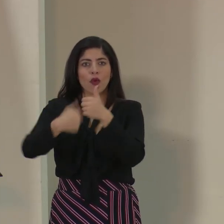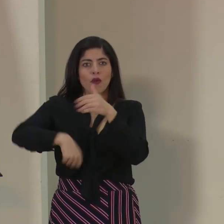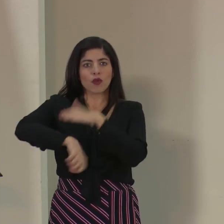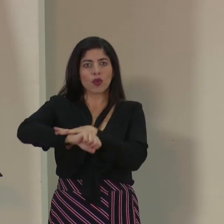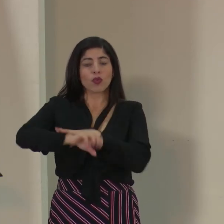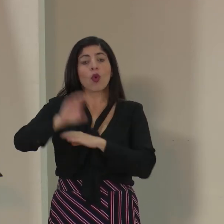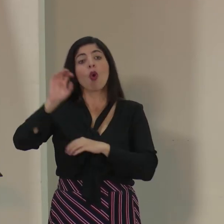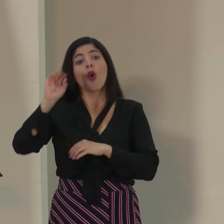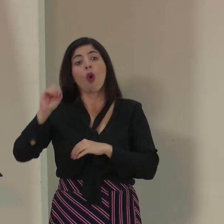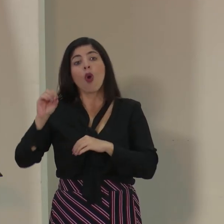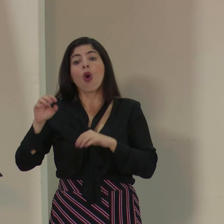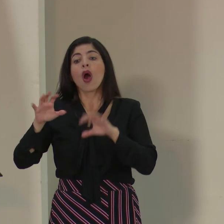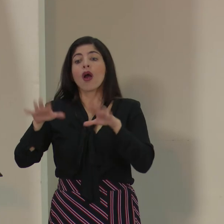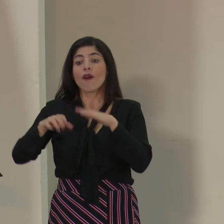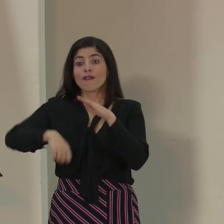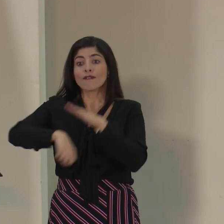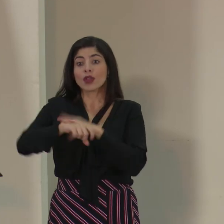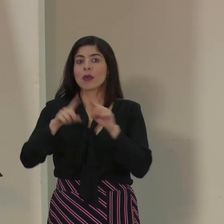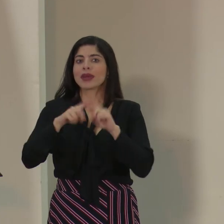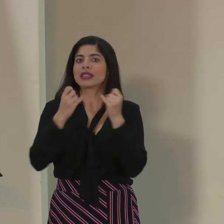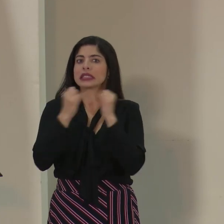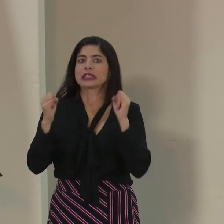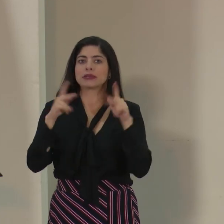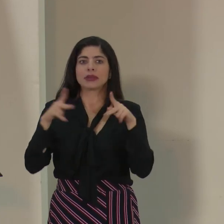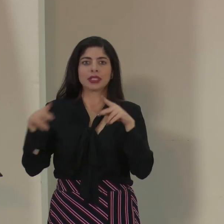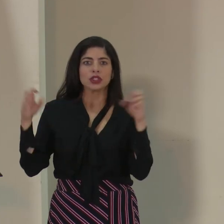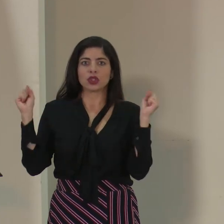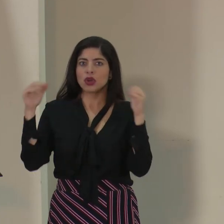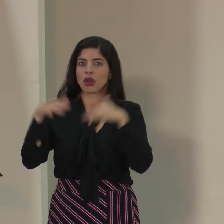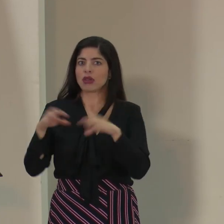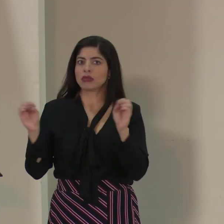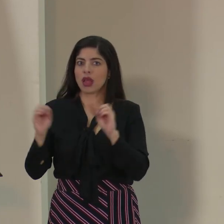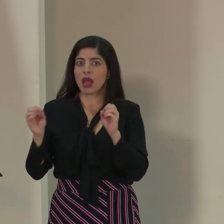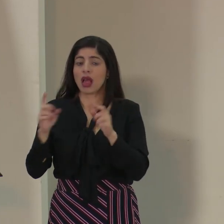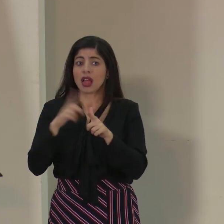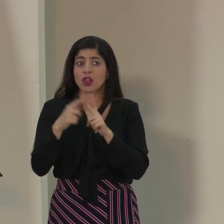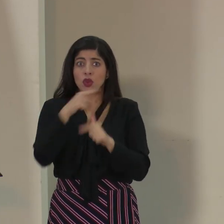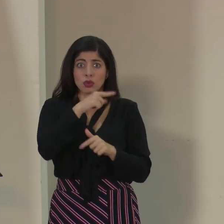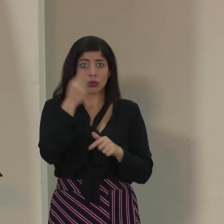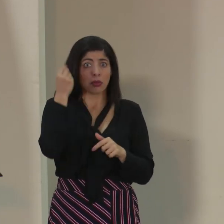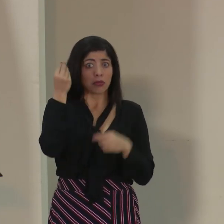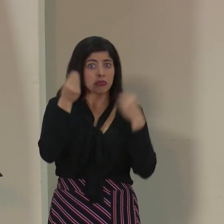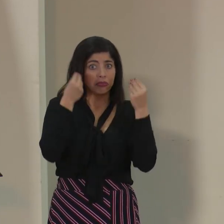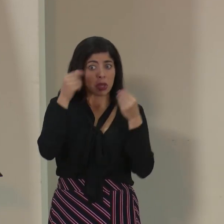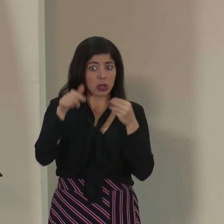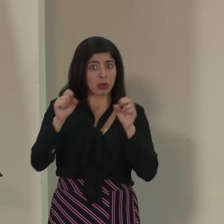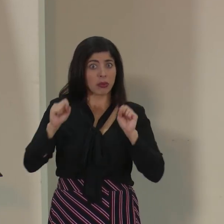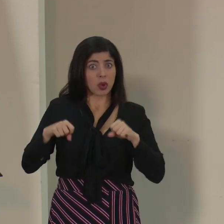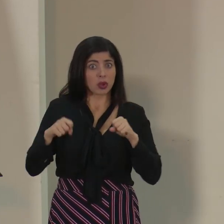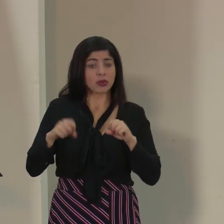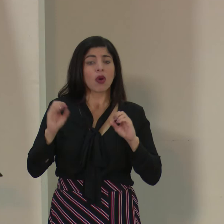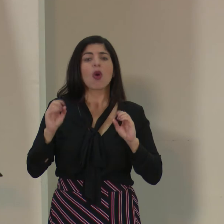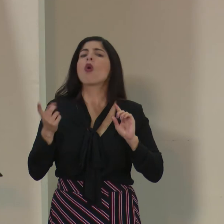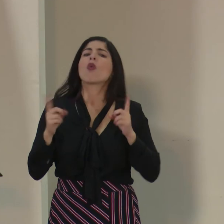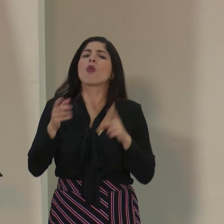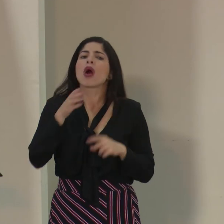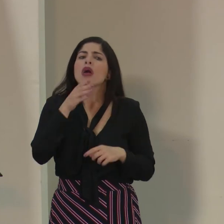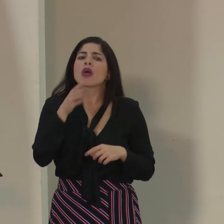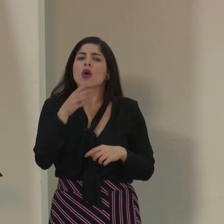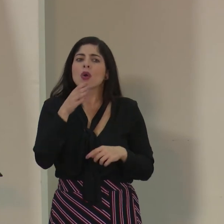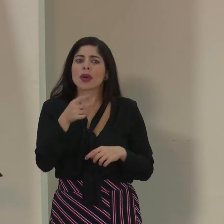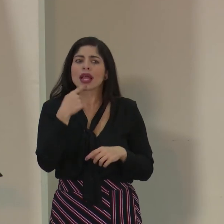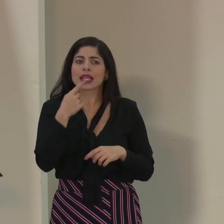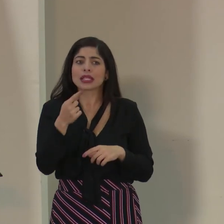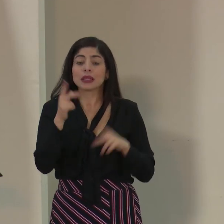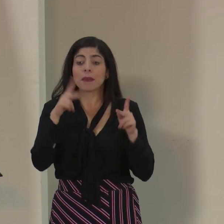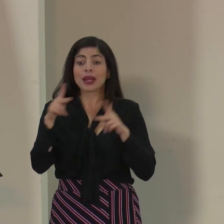llevado a puerta cerrada estos partidos. Entonces, si se ha considerado esa posibilidad o qué recomendaciones le dan ustedes a la gente